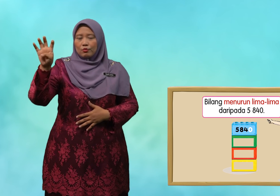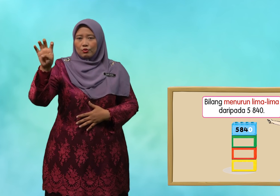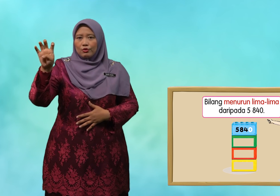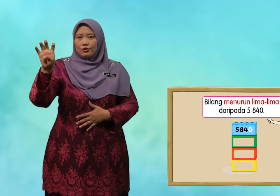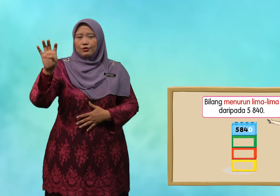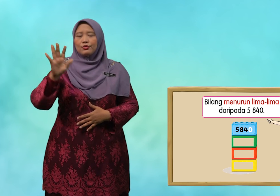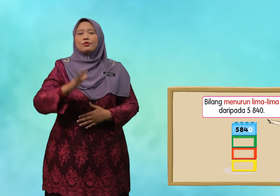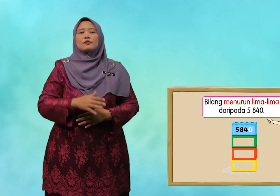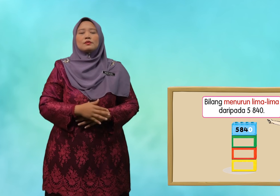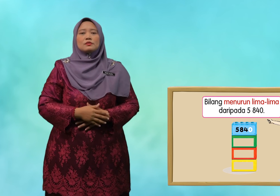puluh